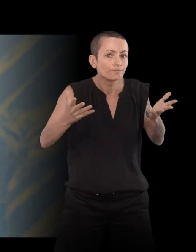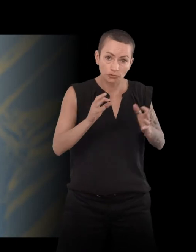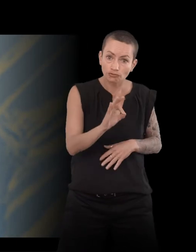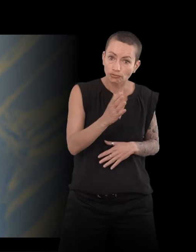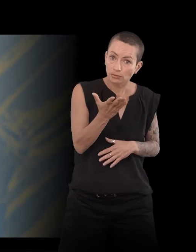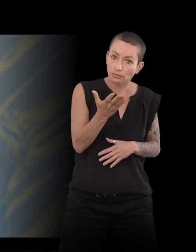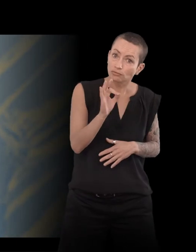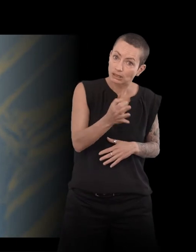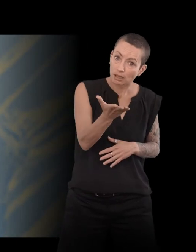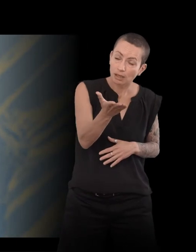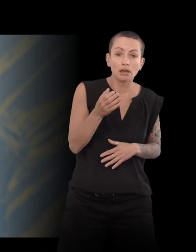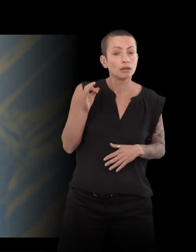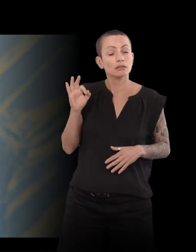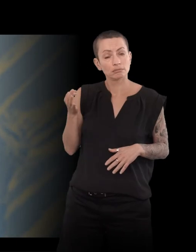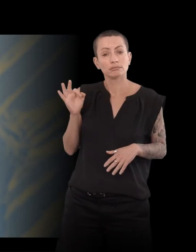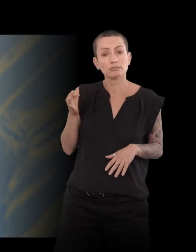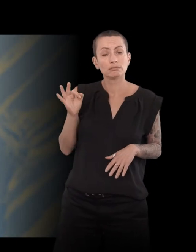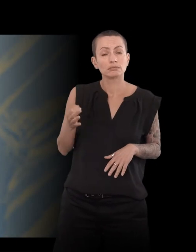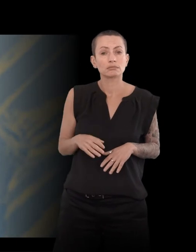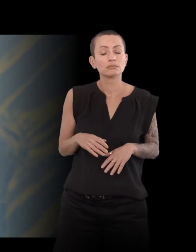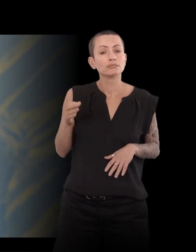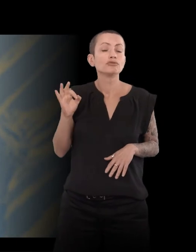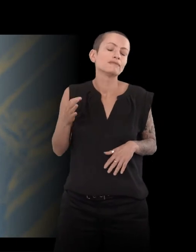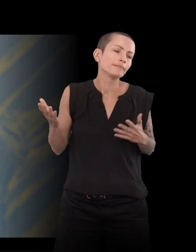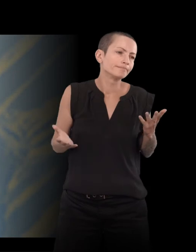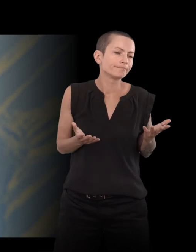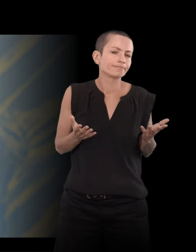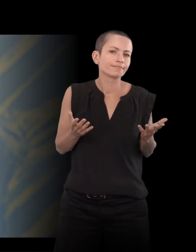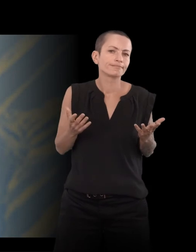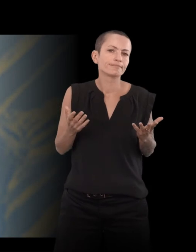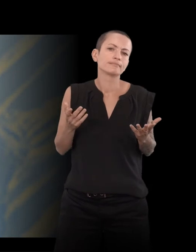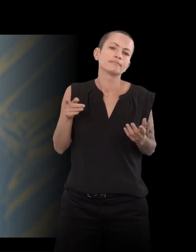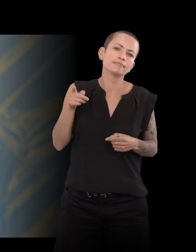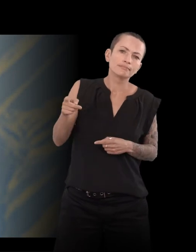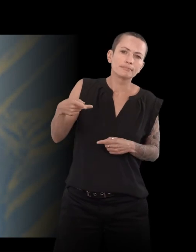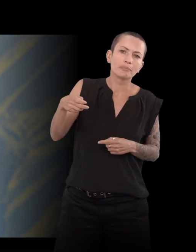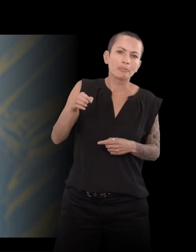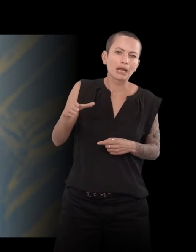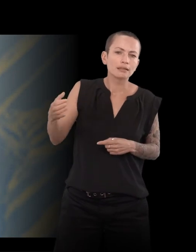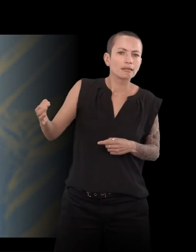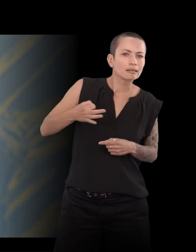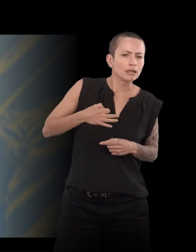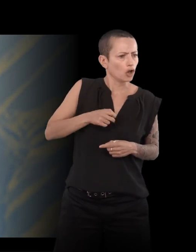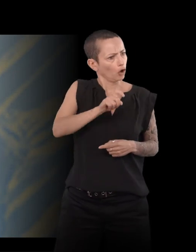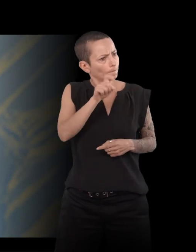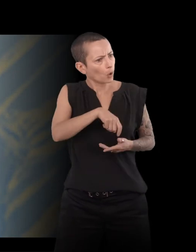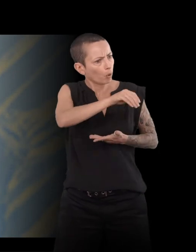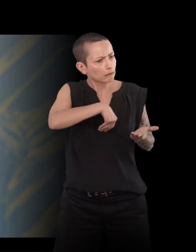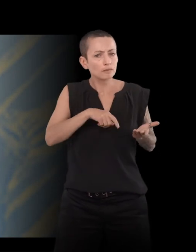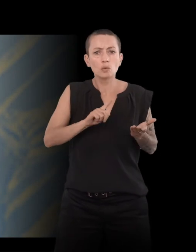oui. Enfin, il ne'a pas dit, il faut que tu écrives. C'est pas ce que je lui ai raconté. On était